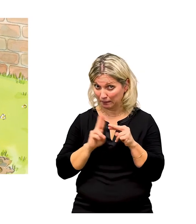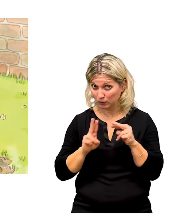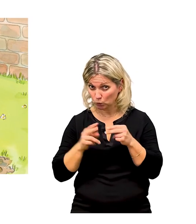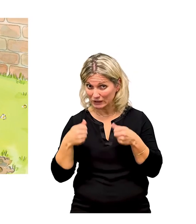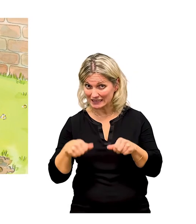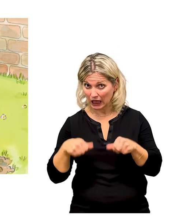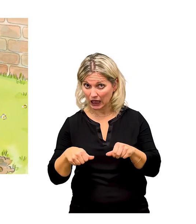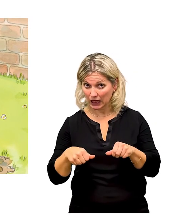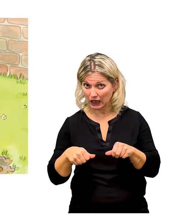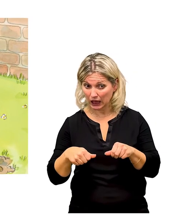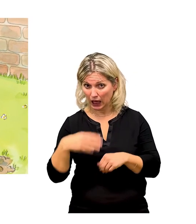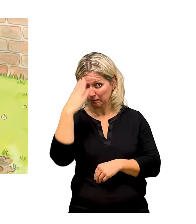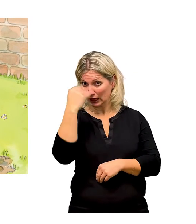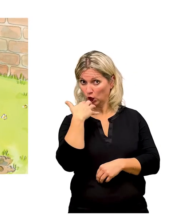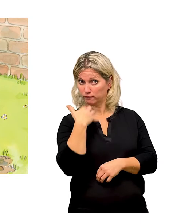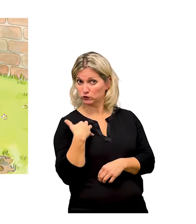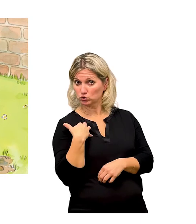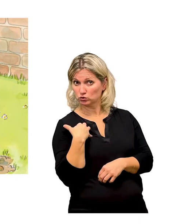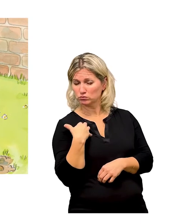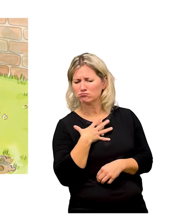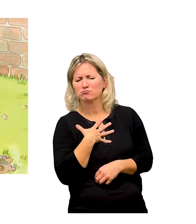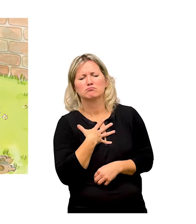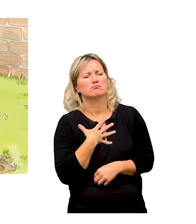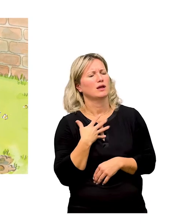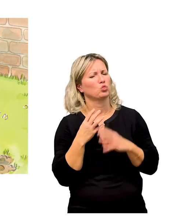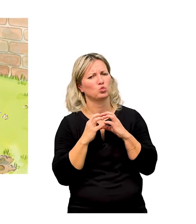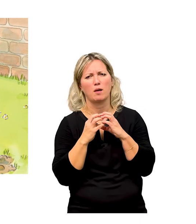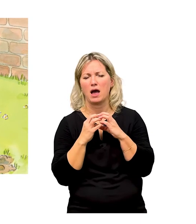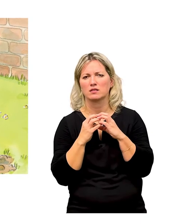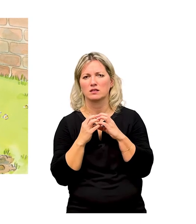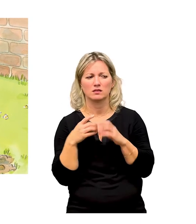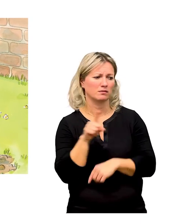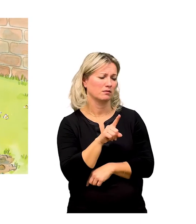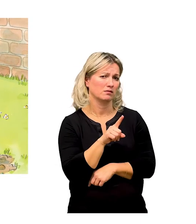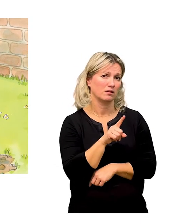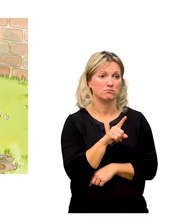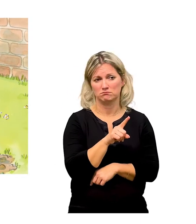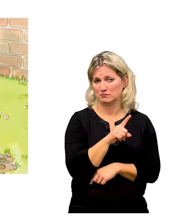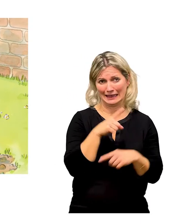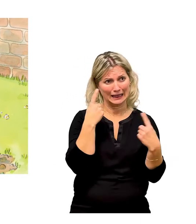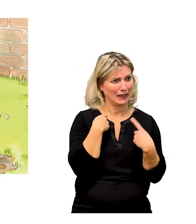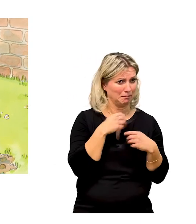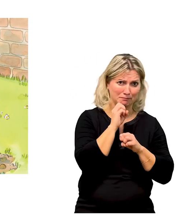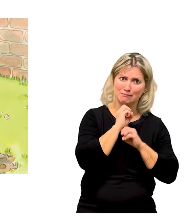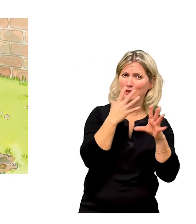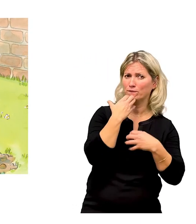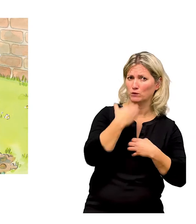wir Gemüse anbauen? fragt Matteo. Ich liebe Tomaten. Nein, Erdbeeren, ruft Kim mit